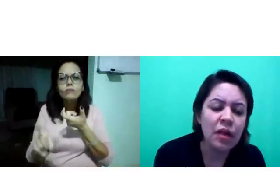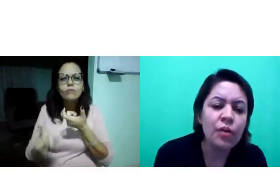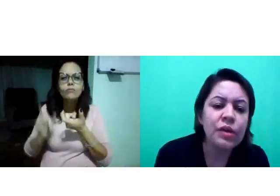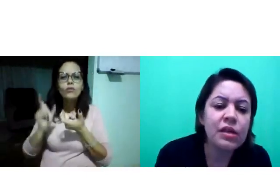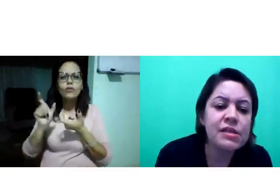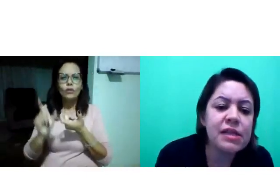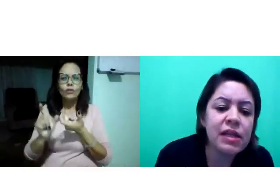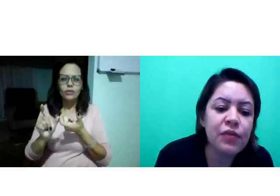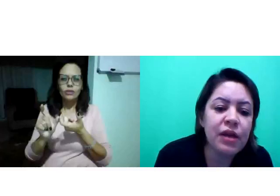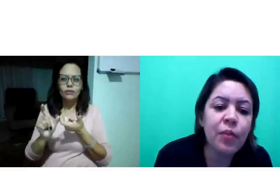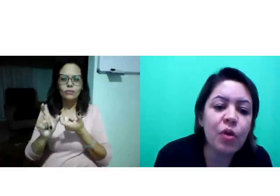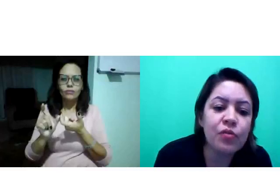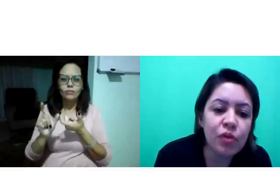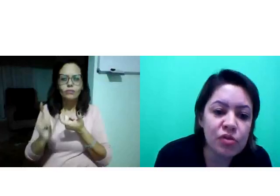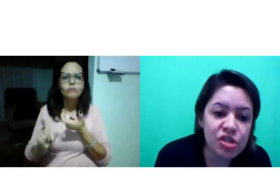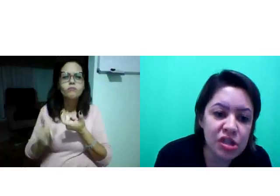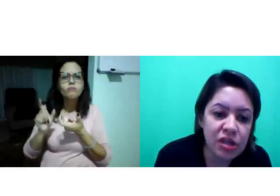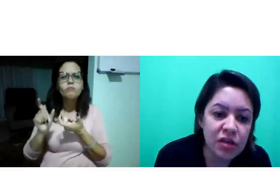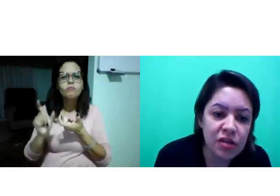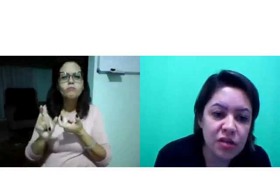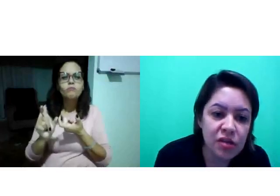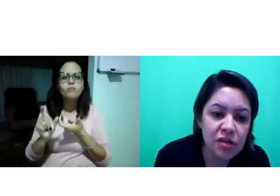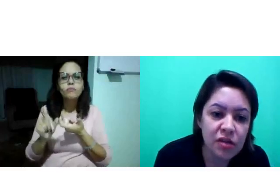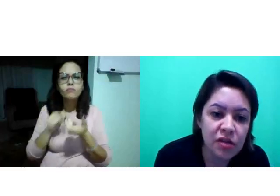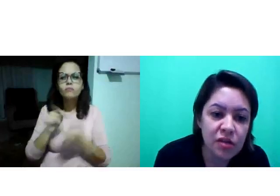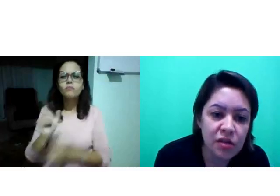o que significa morfologia?